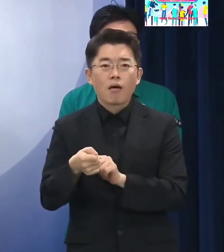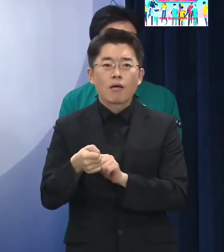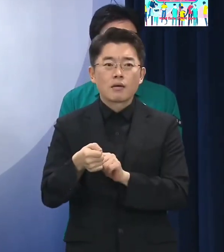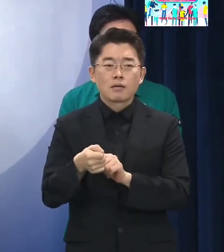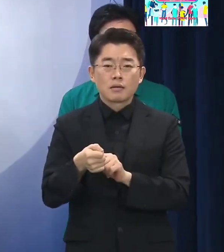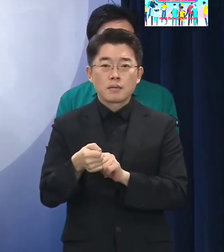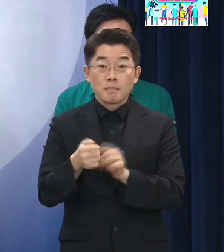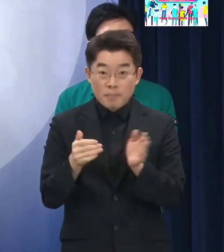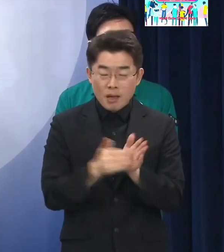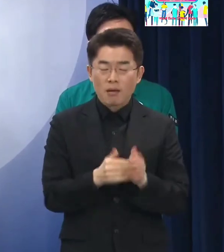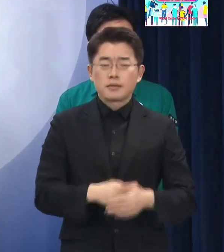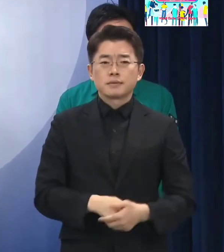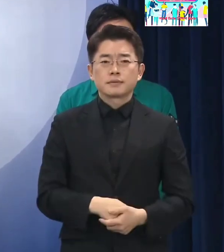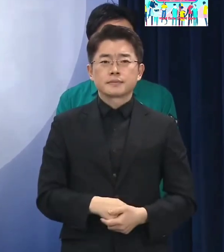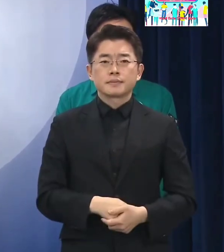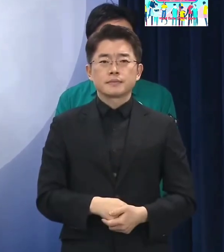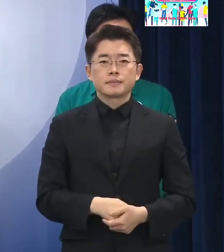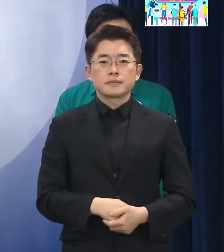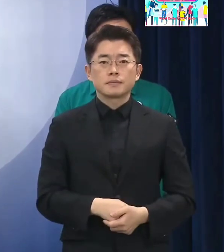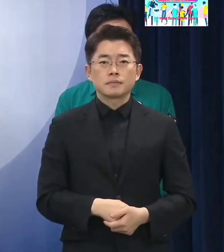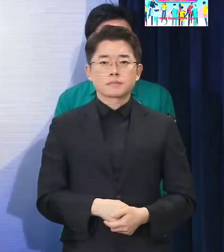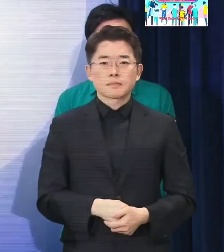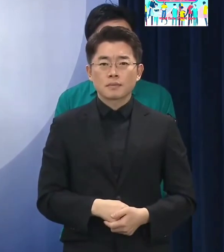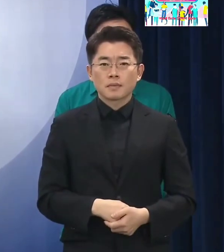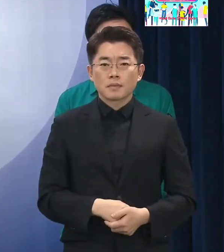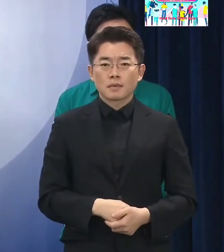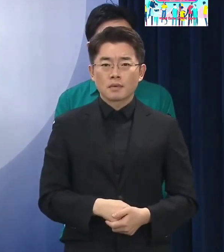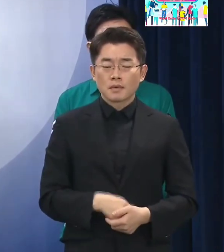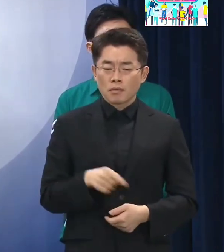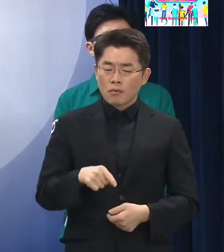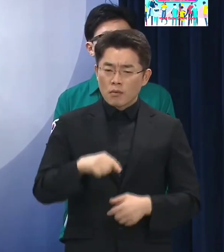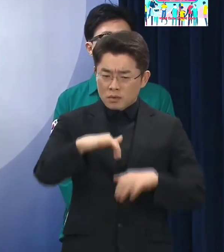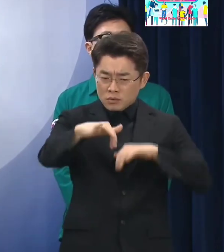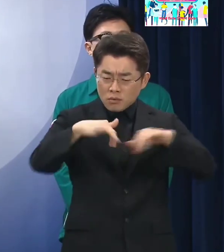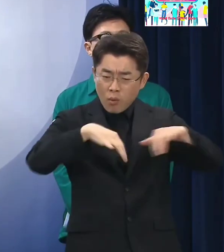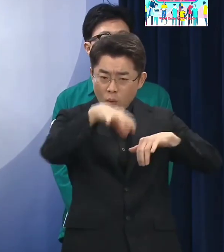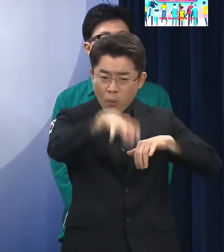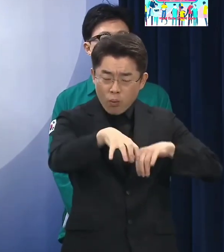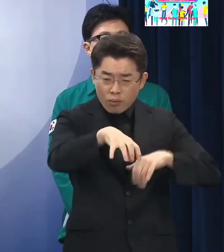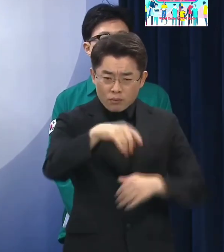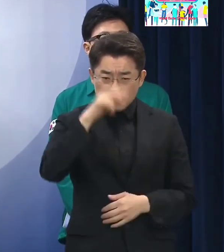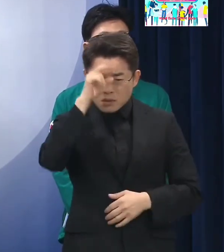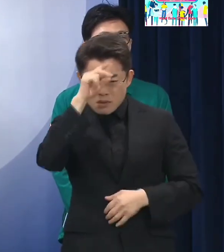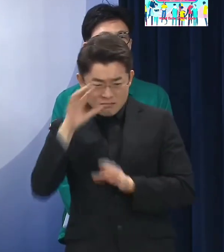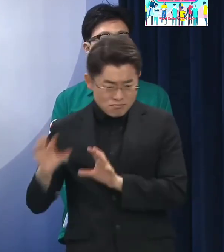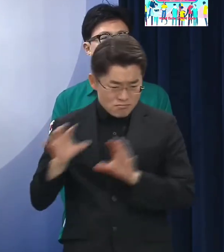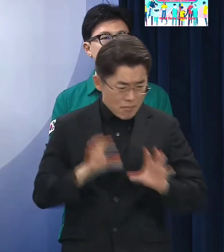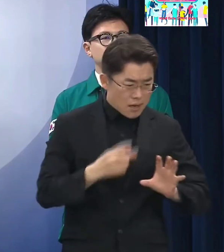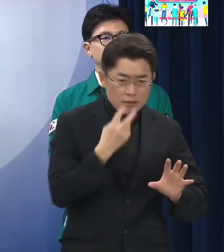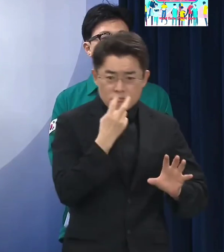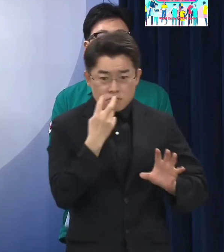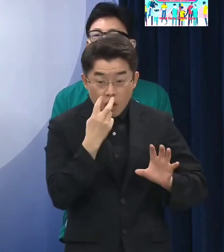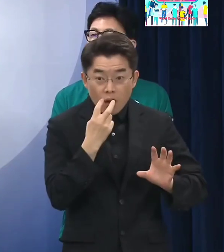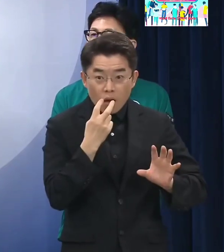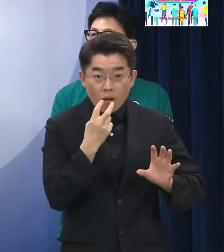그다음에 그러다 보니까 사실 거기에 경력을 집중 운영하다 보니 이번에 있었던